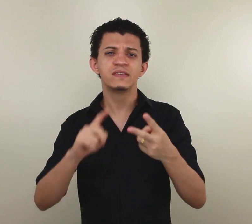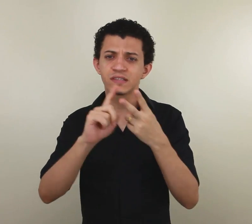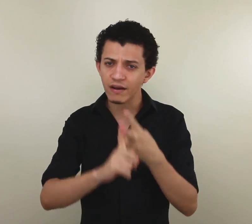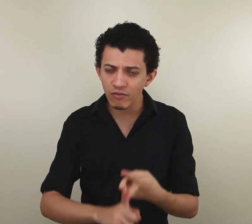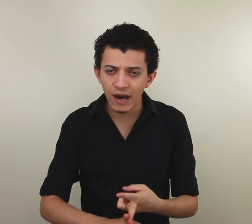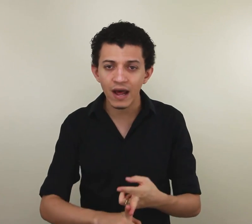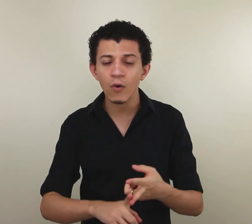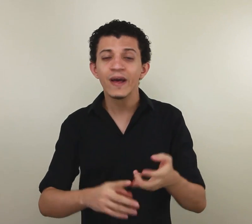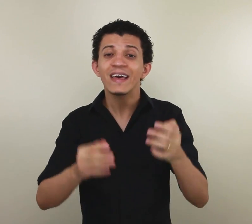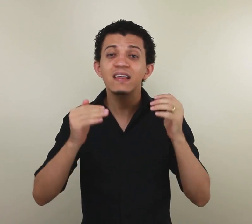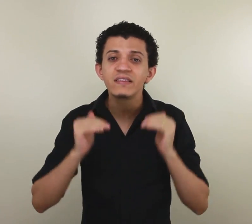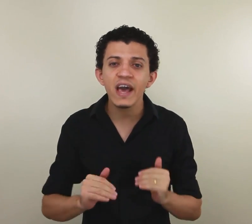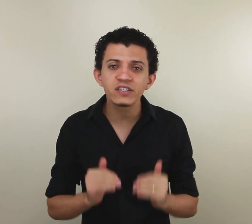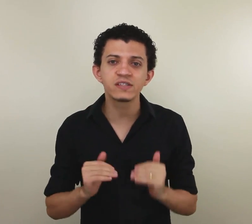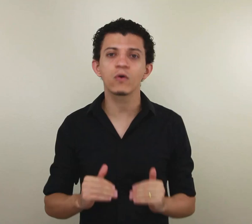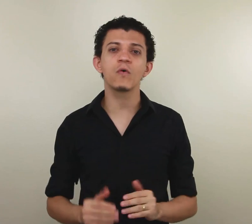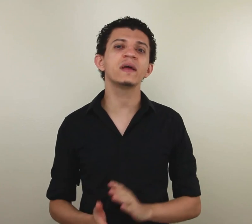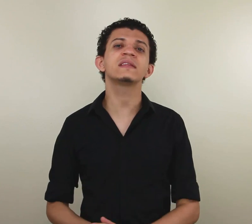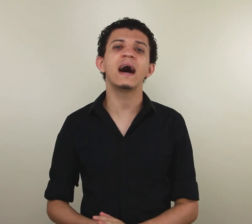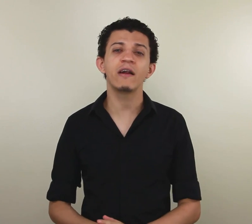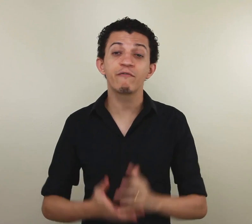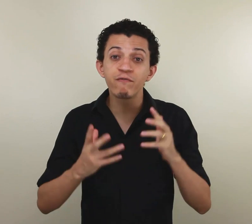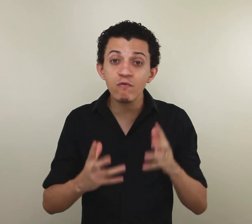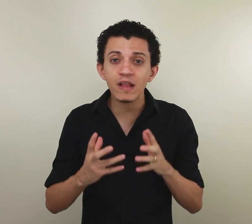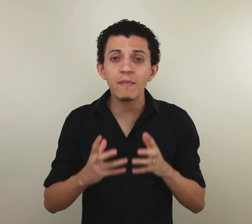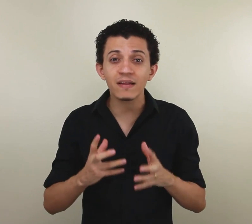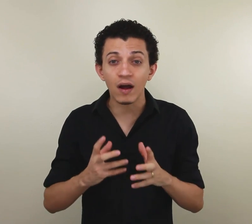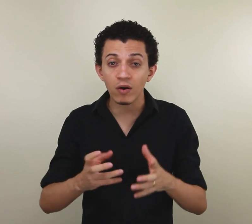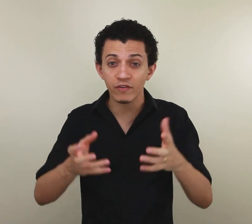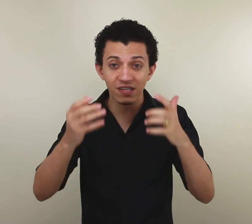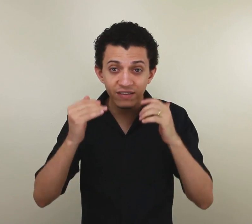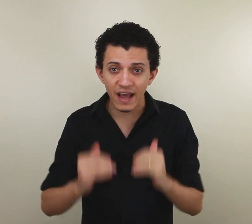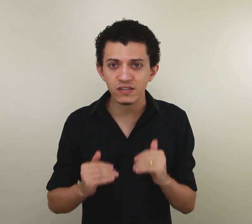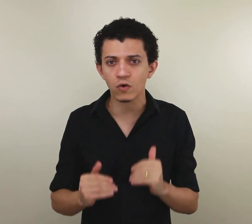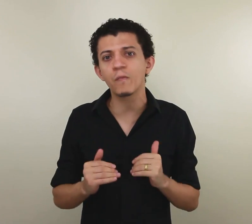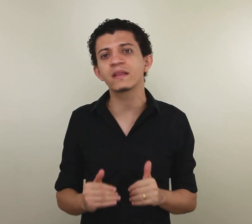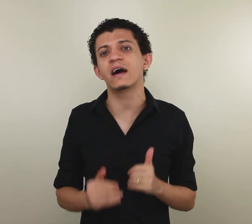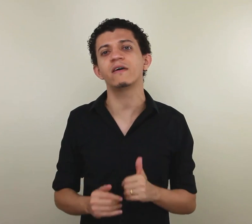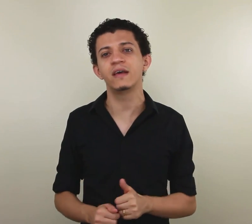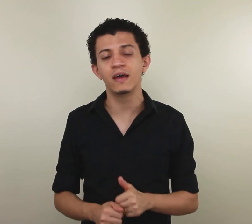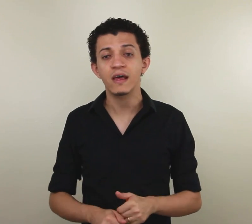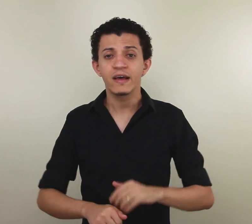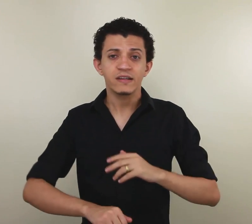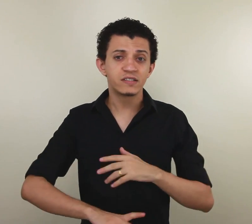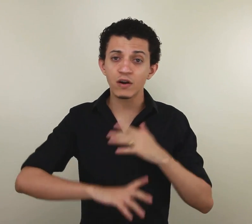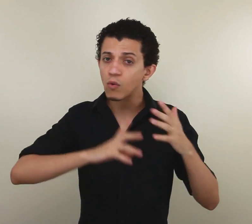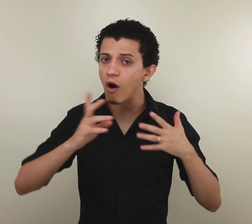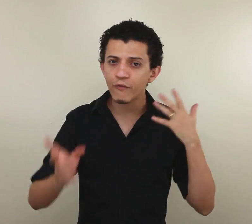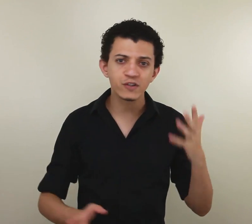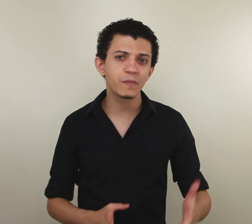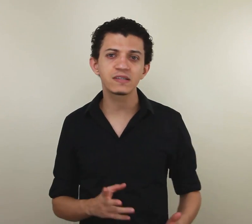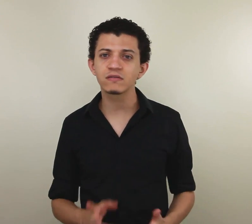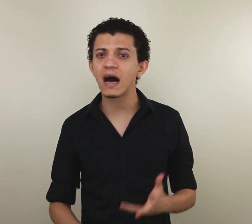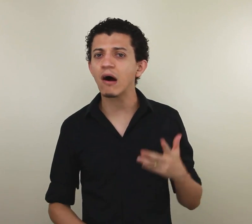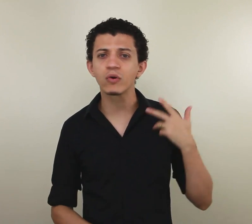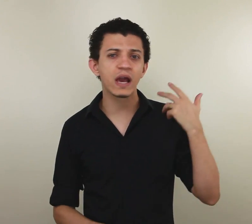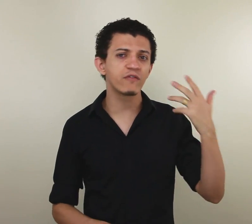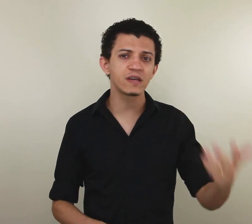Se inscreva no canal. E deixe seu comentário. É fundamental que você deixe seu comentário aqui. Dizendo qual foi a impressão da aula. O que você